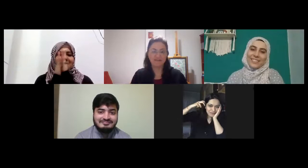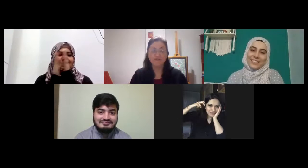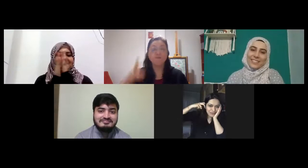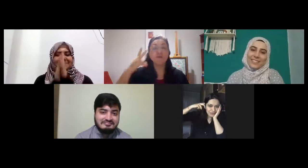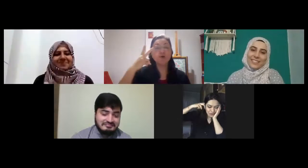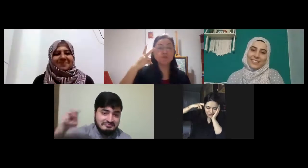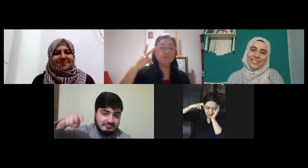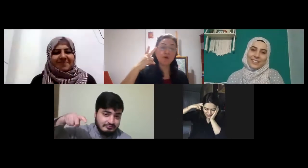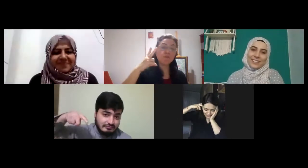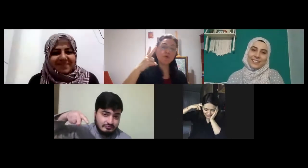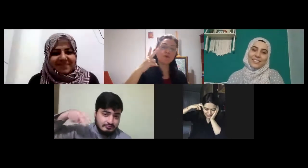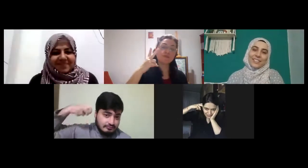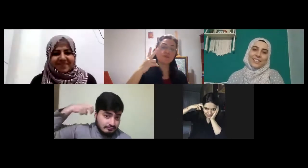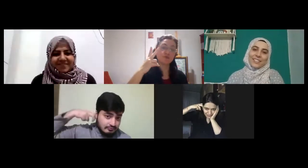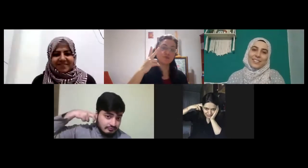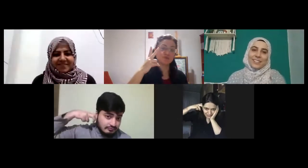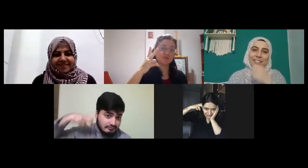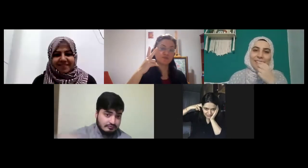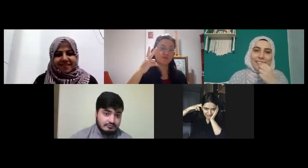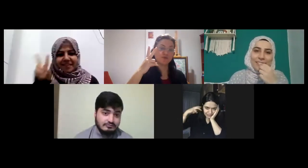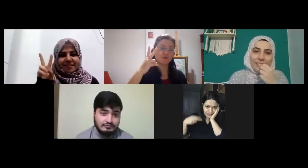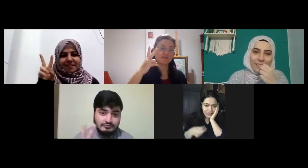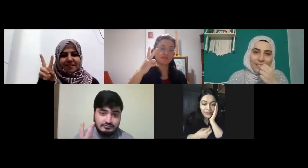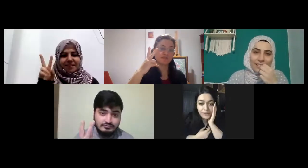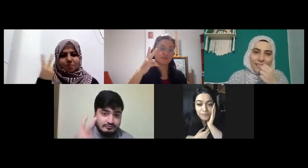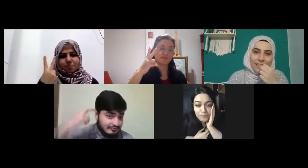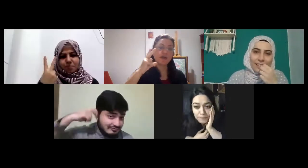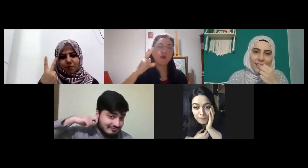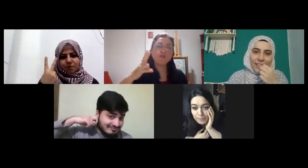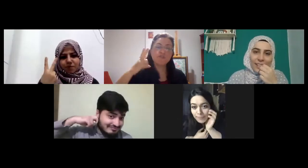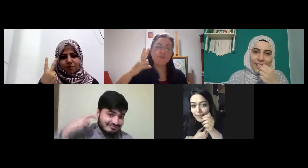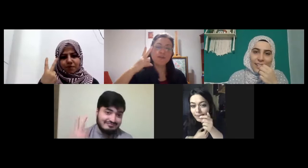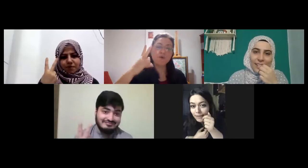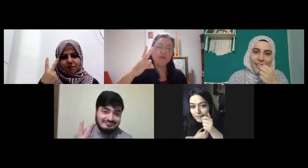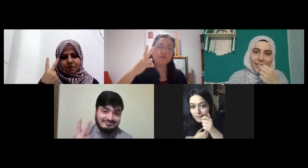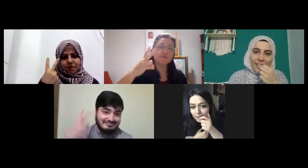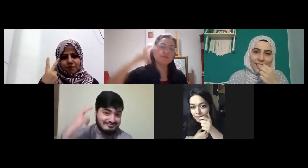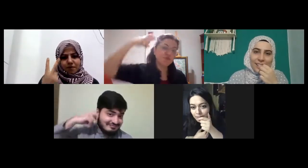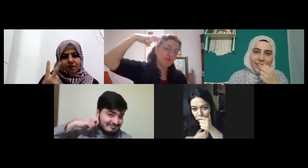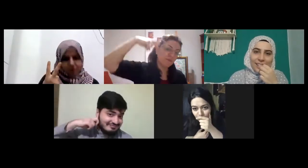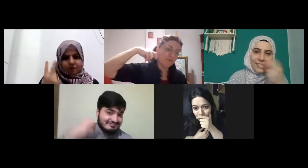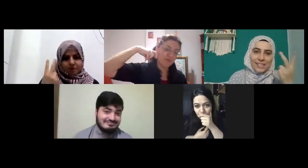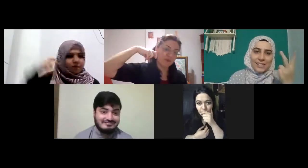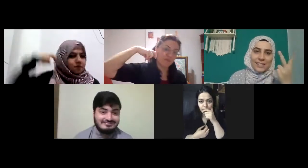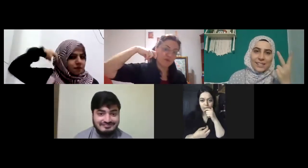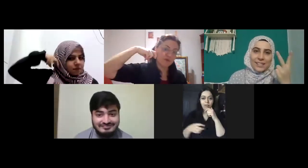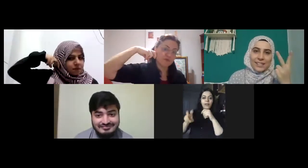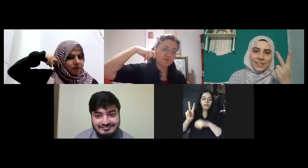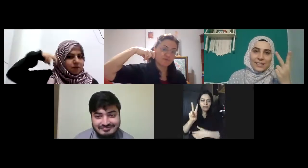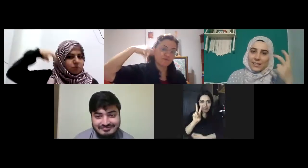bordo gösteriyoruz vişne olması efendim önce ve'yi böyle gösterirsen ya bunu yapıyoruz evet bu